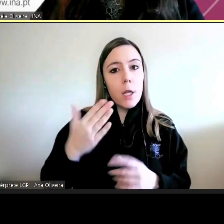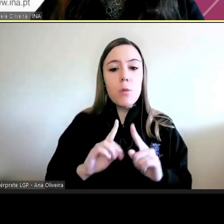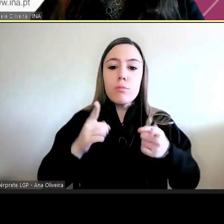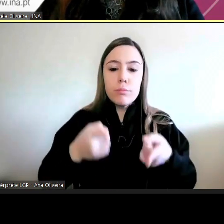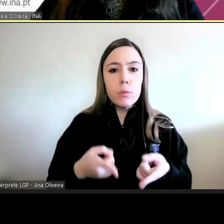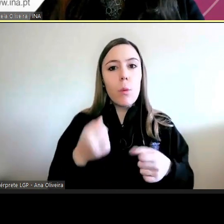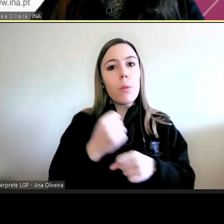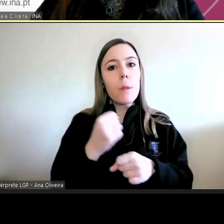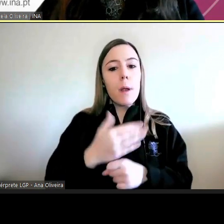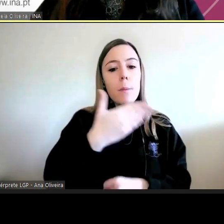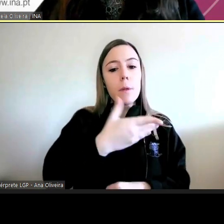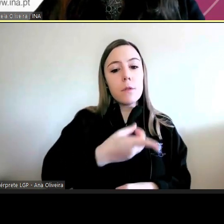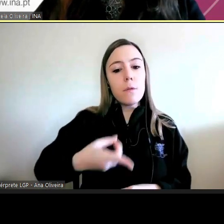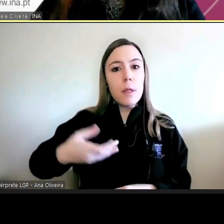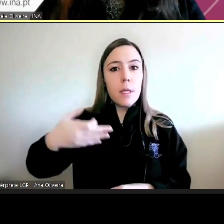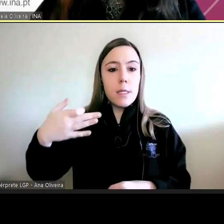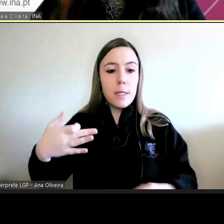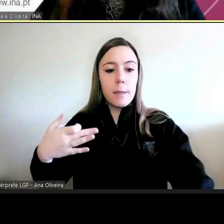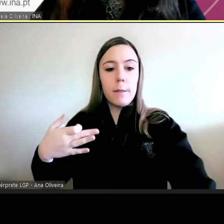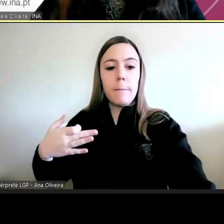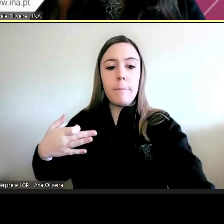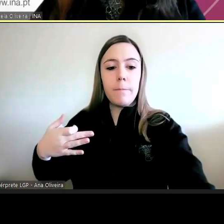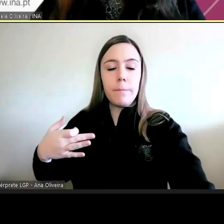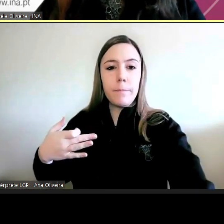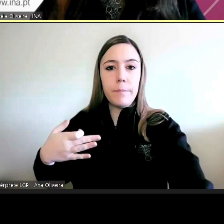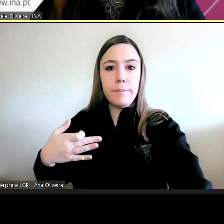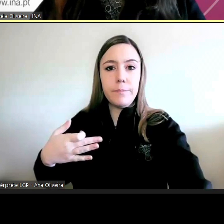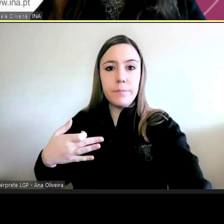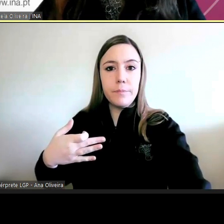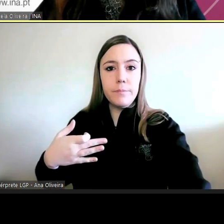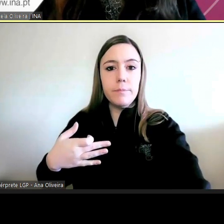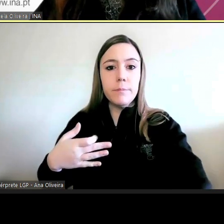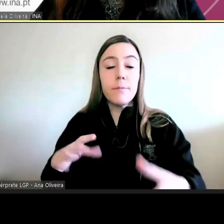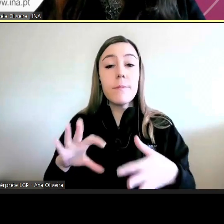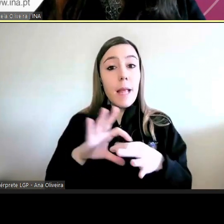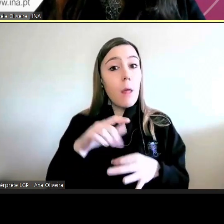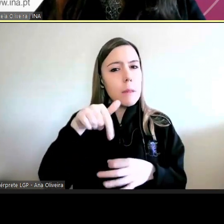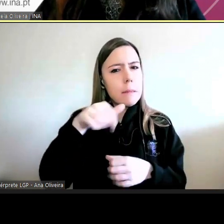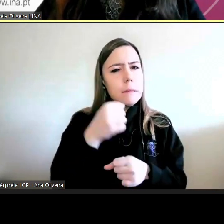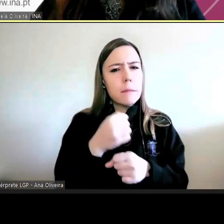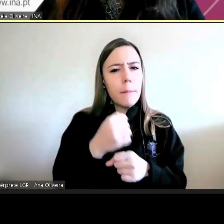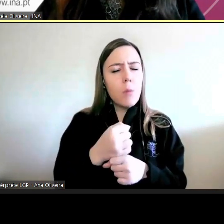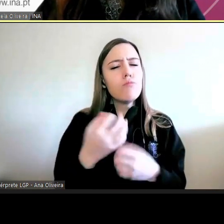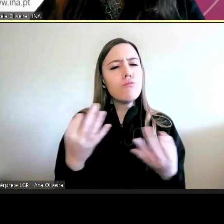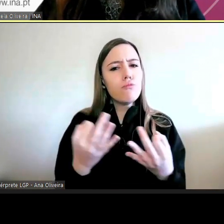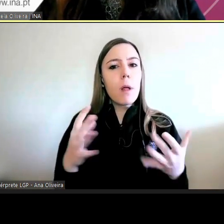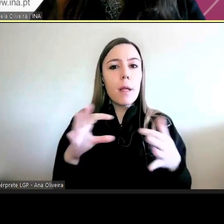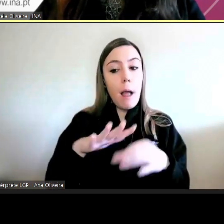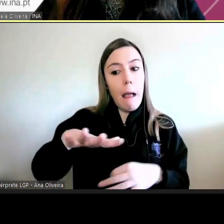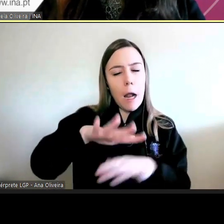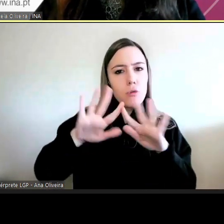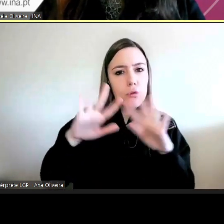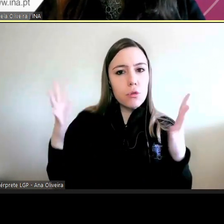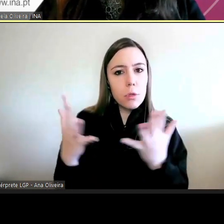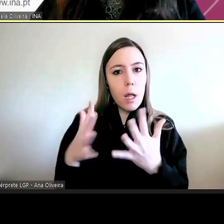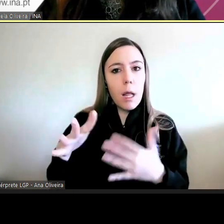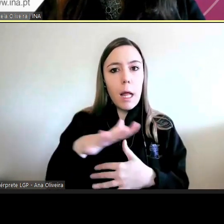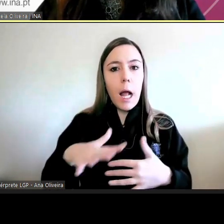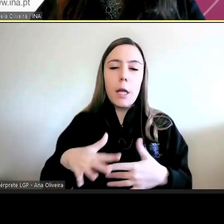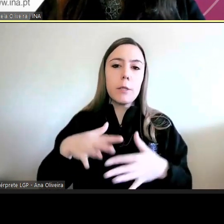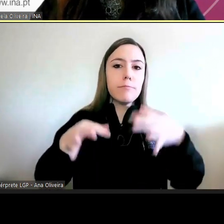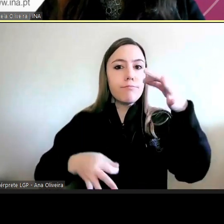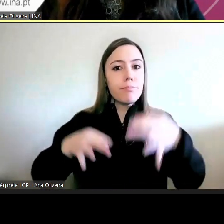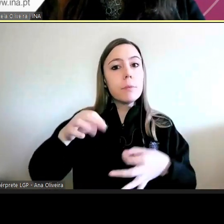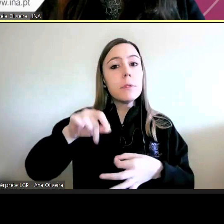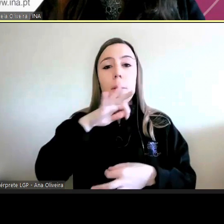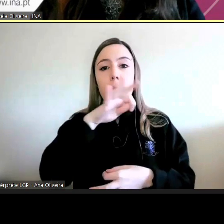1997. Em jurisdição, exerceu funções na competência genérica, na área cível e da família